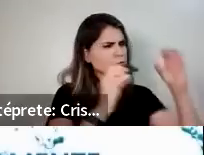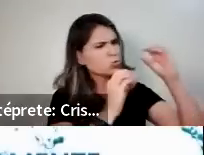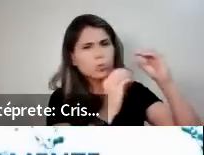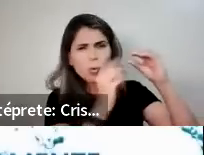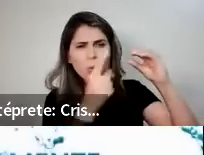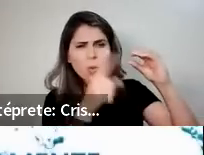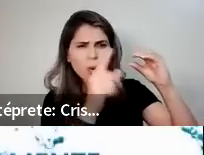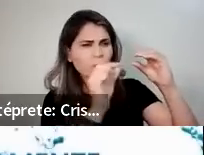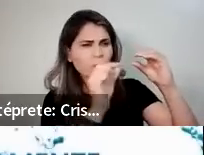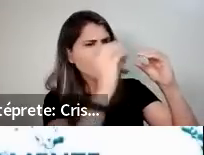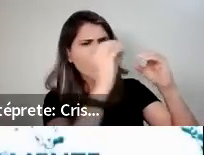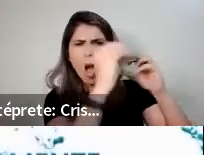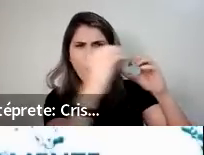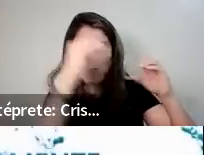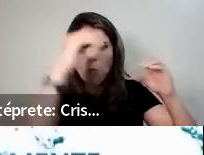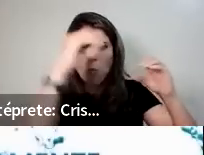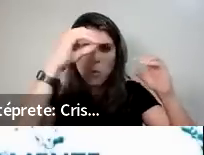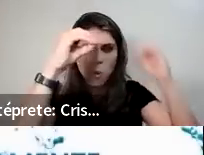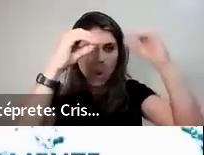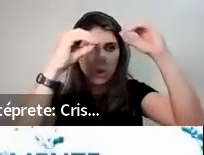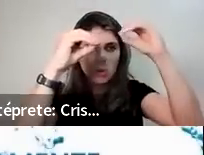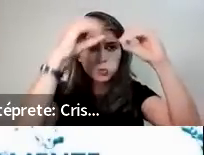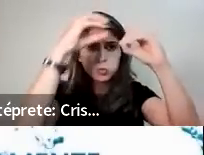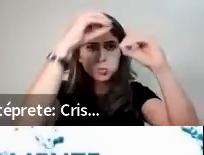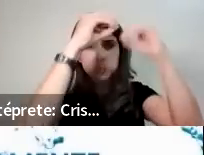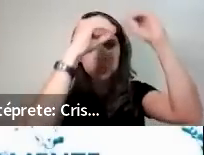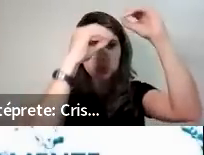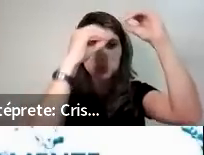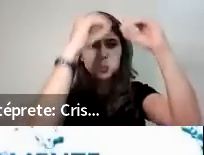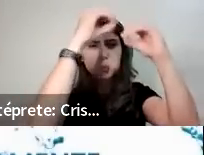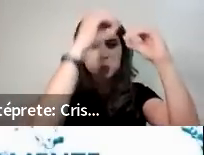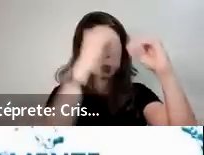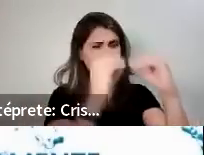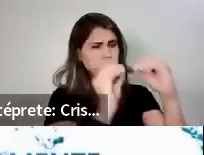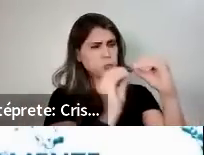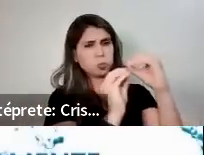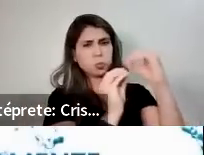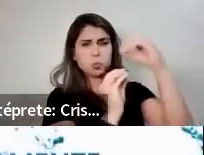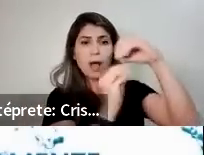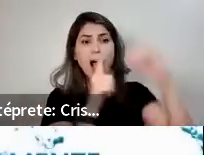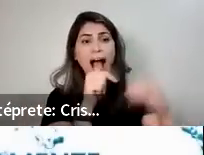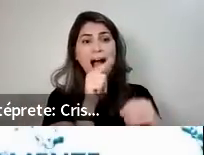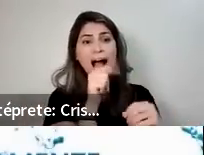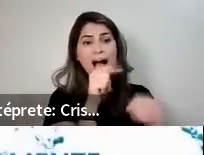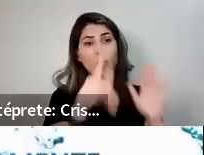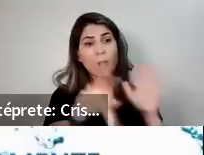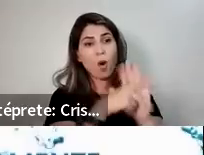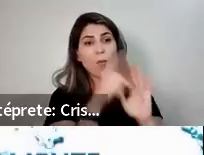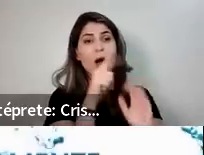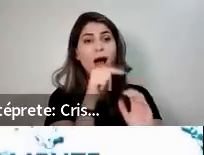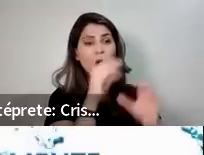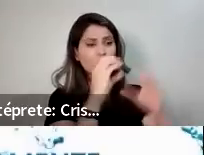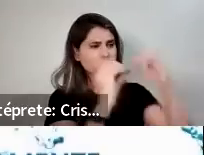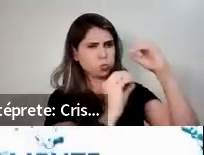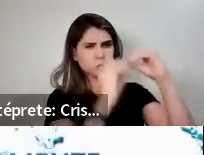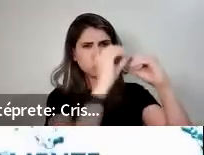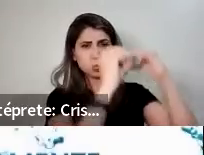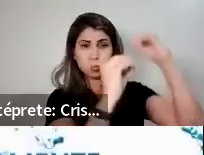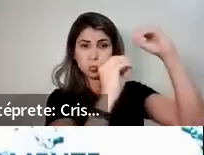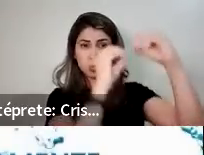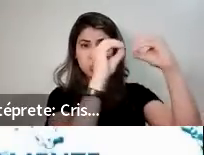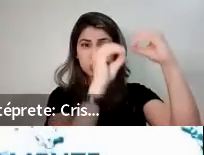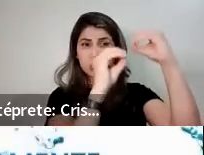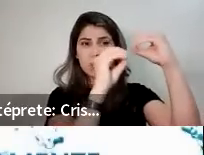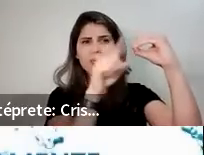Está vendo essas bolas maiores aqui? Isso aqui chama cluster. Isso se dá porque a nossa água